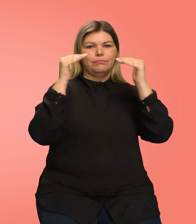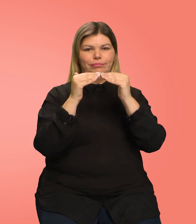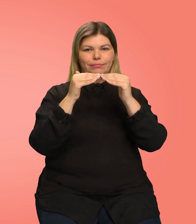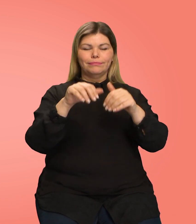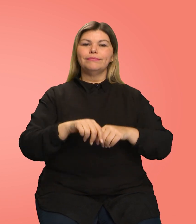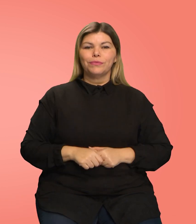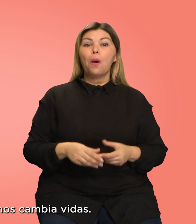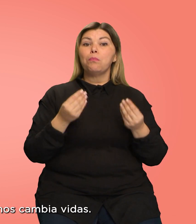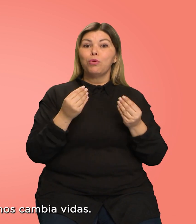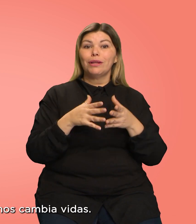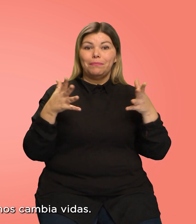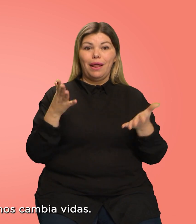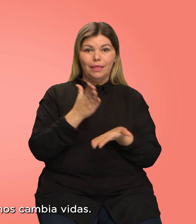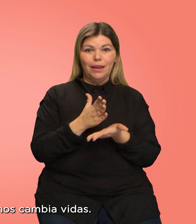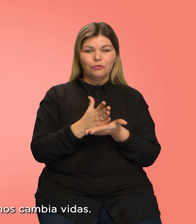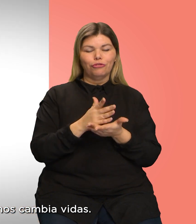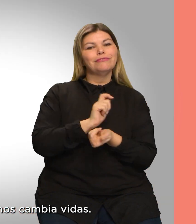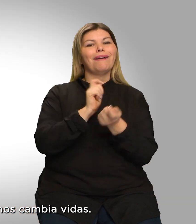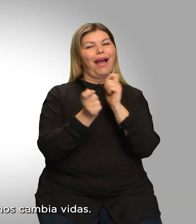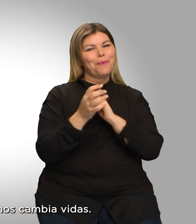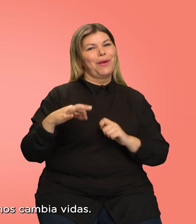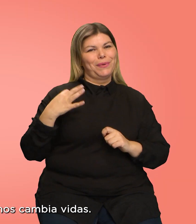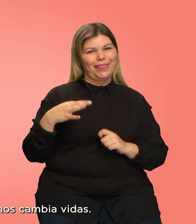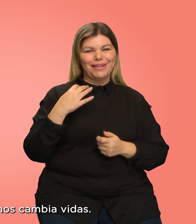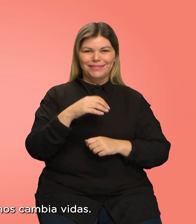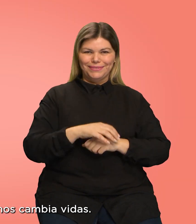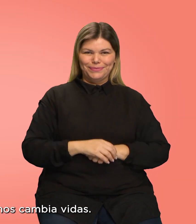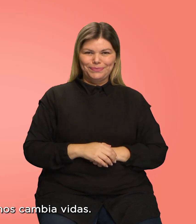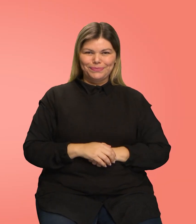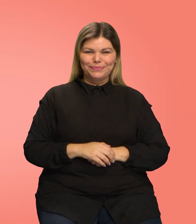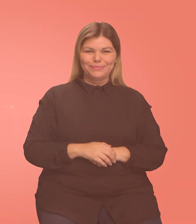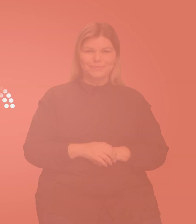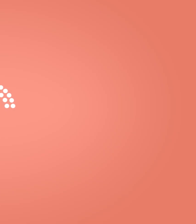Porque ampliar derechos cambia vías.